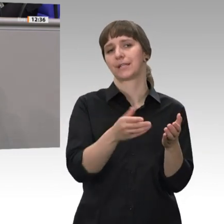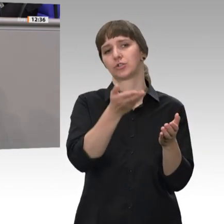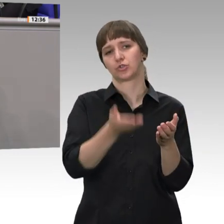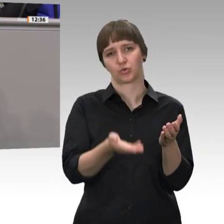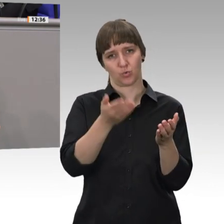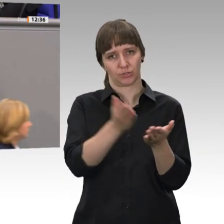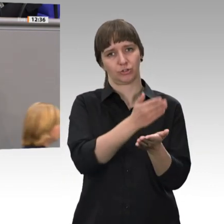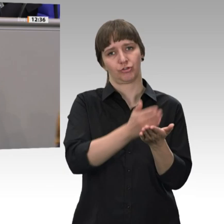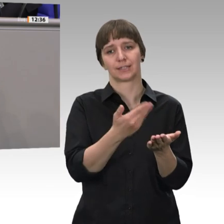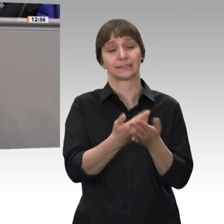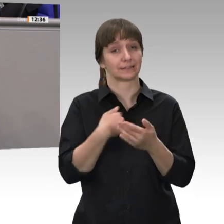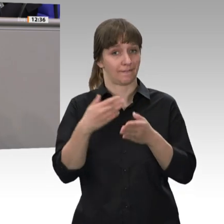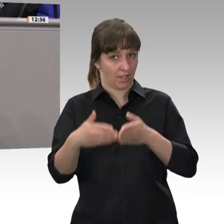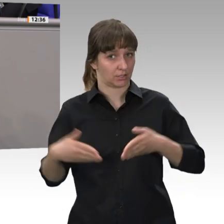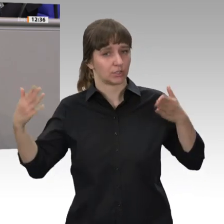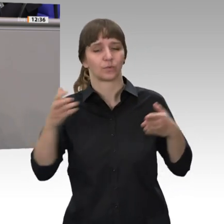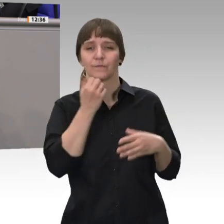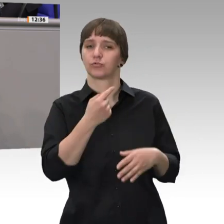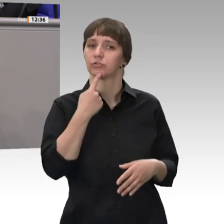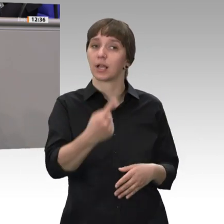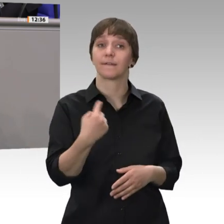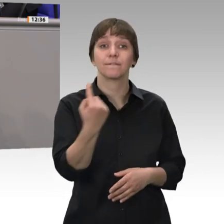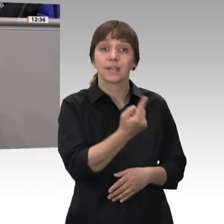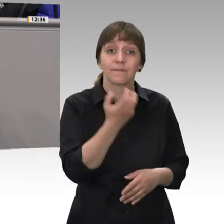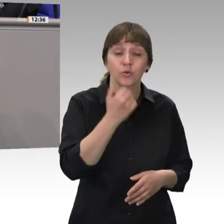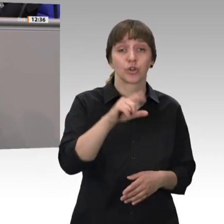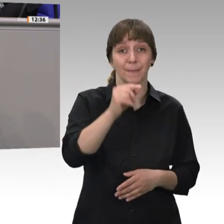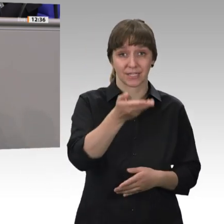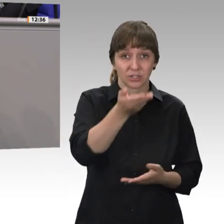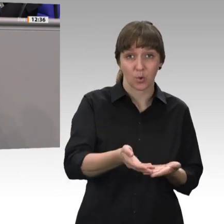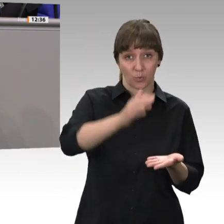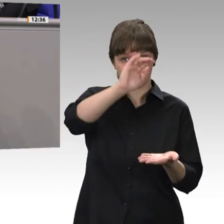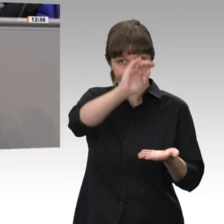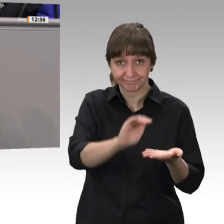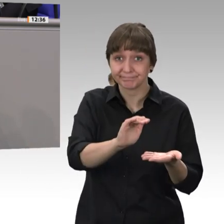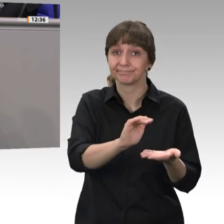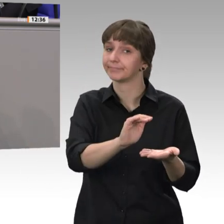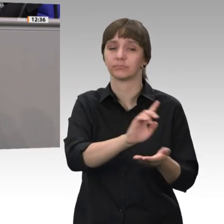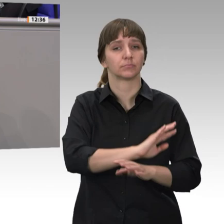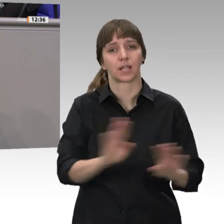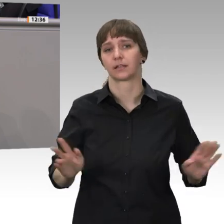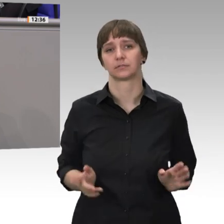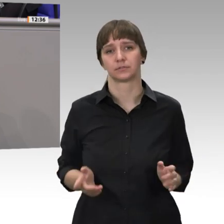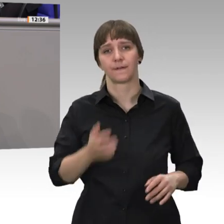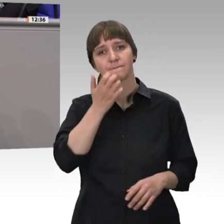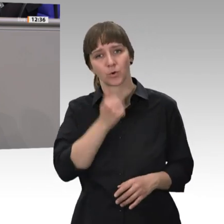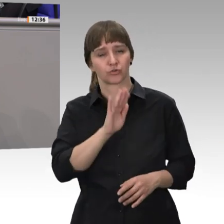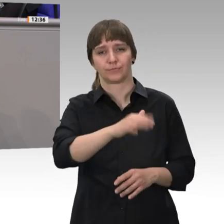erklären, wir wollen keine Absenkung des Mindestlohns, sondern wir wollen Respekt und Anerkennung für die hervorragende Arbeit der